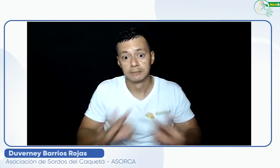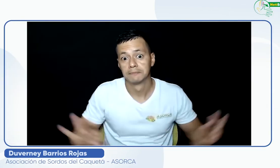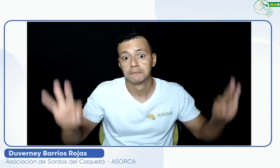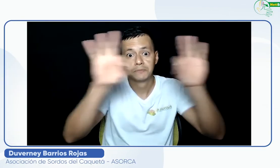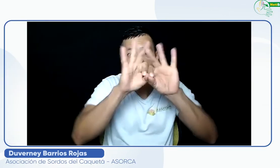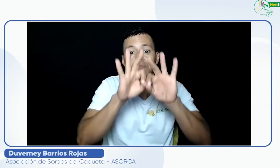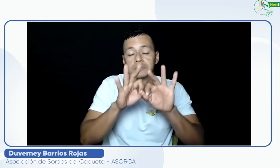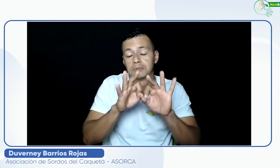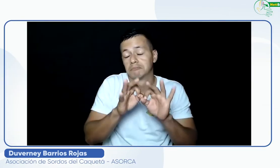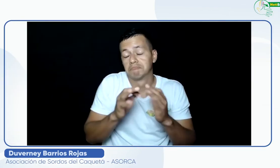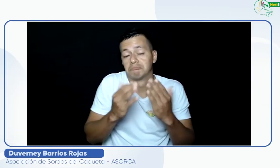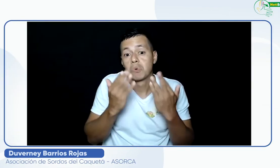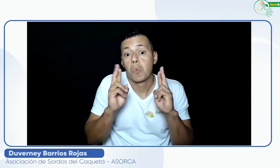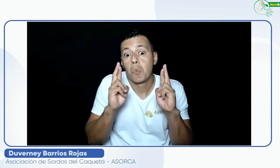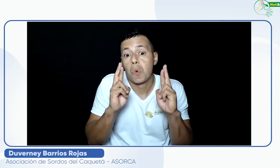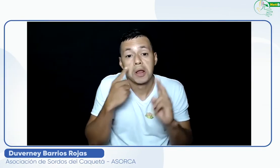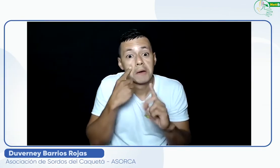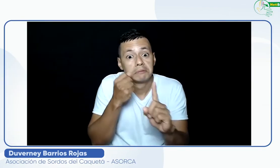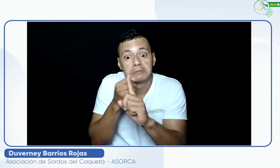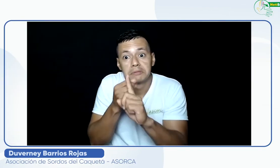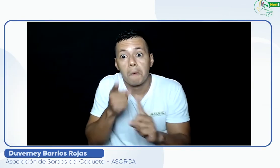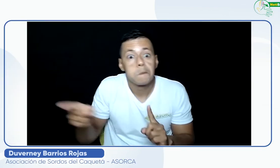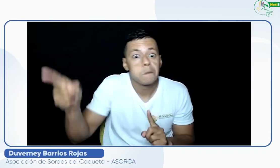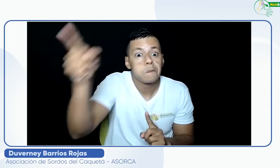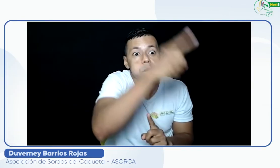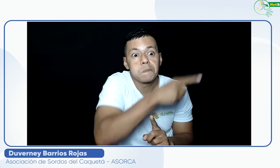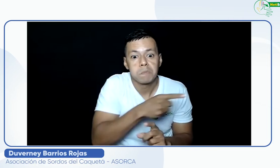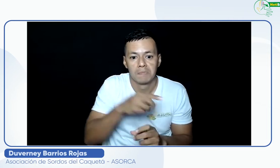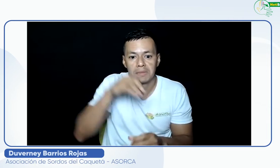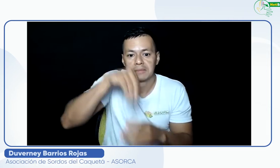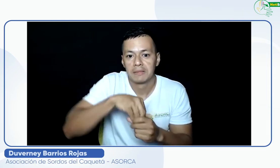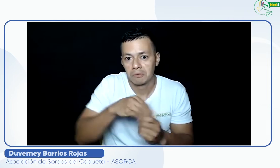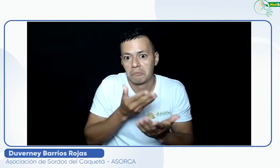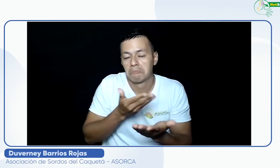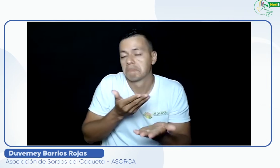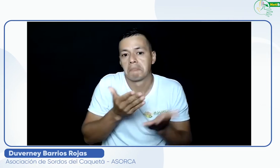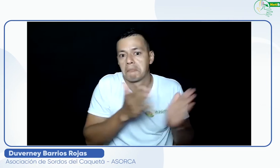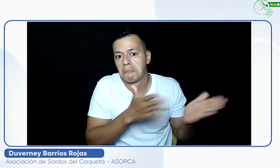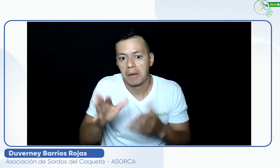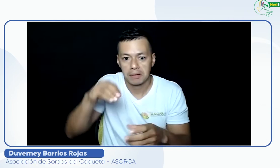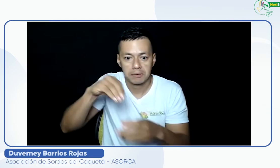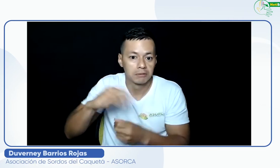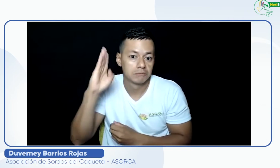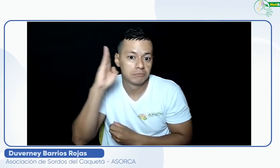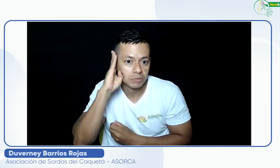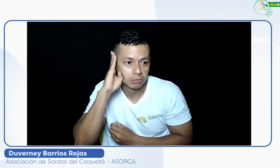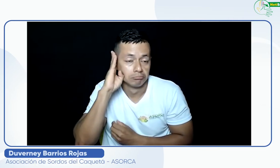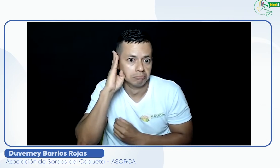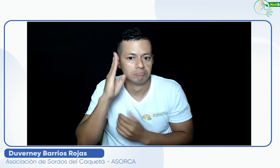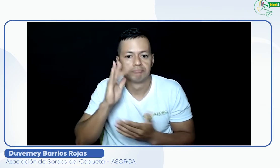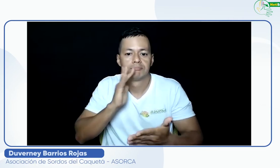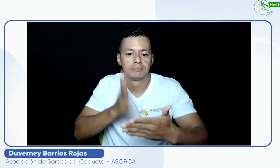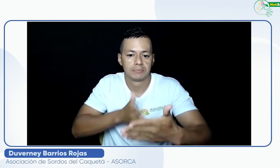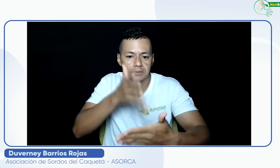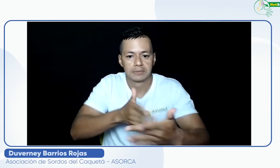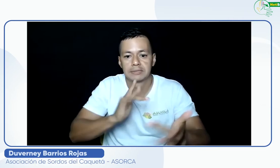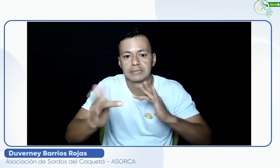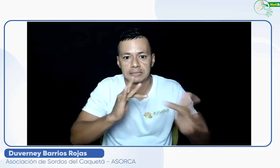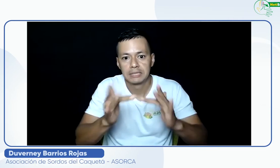que dentro de los planes de celular contemplen incluir el centro de relevo para que podamos asistir a diferentes espacios, aprovechar e incidir en prueba